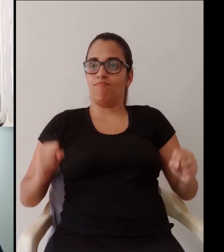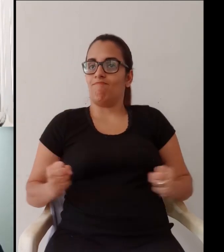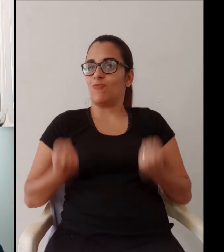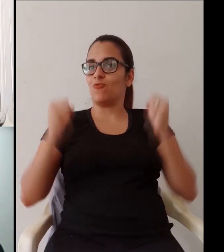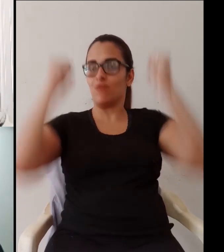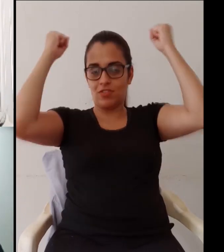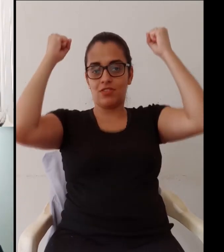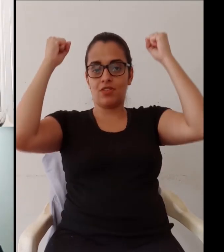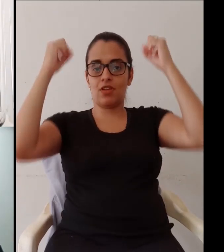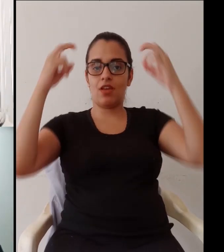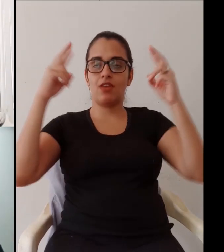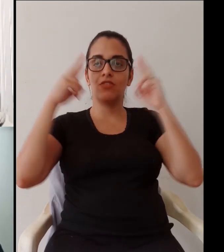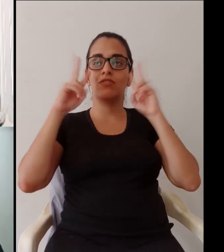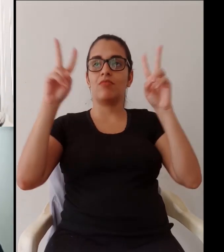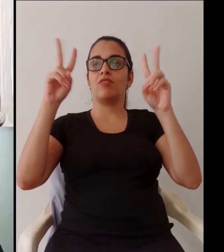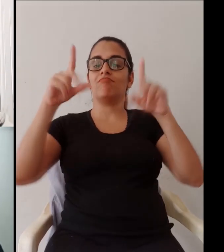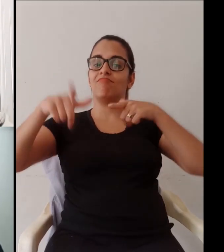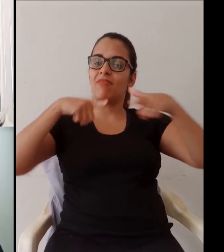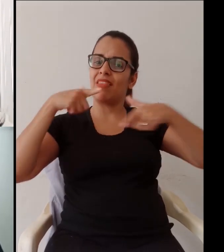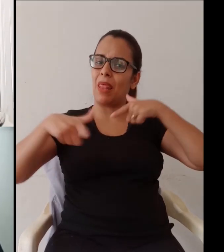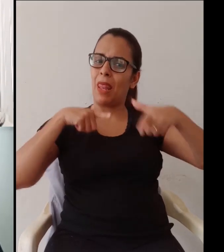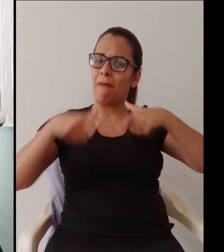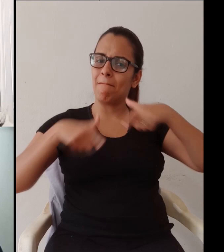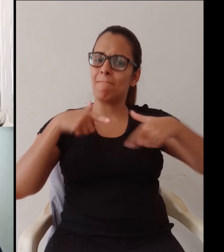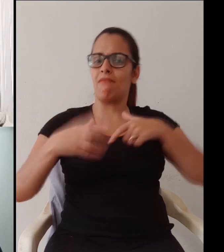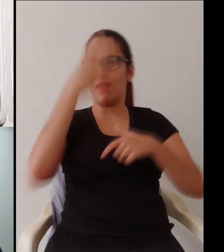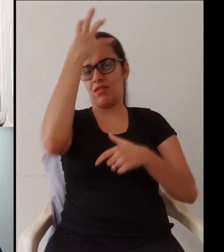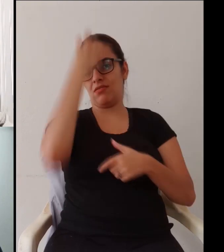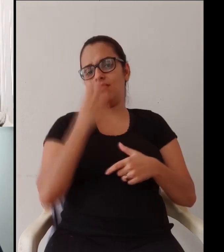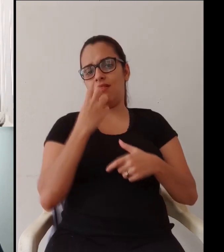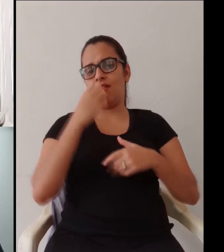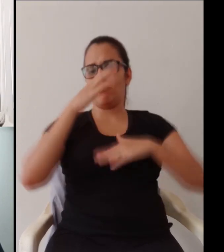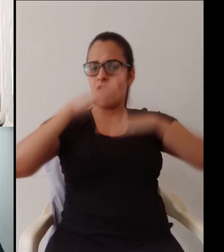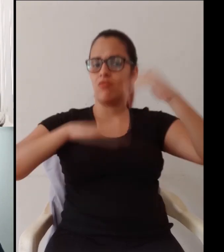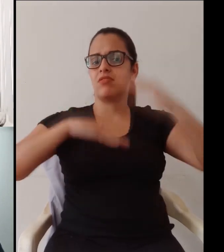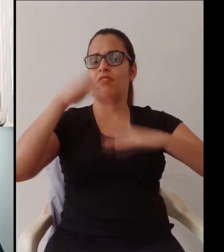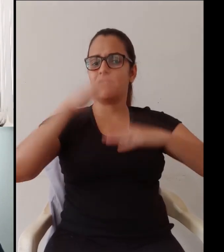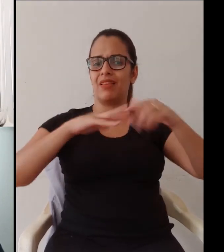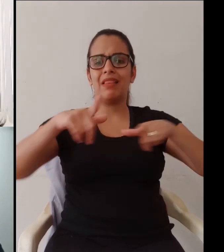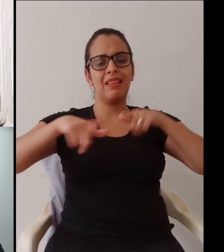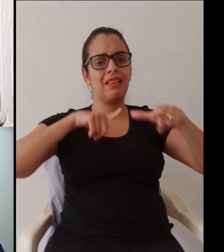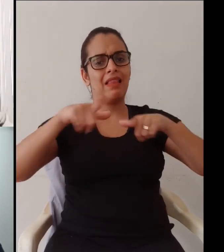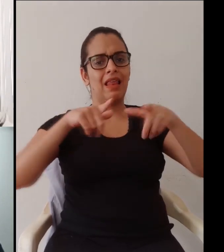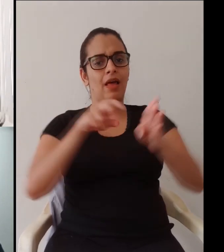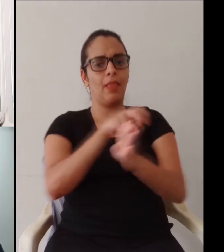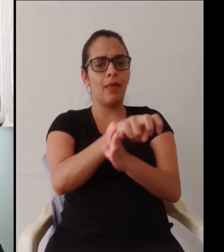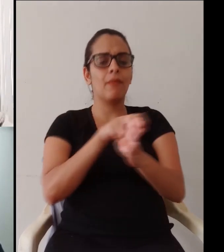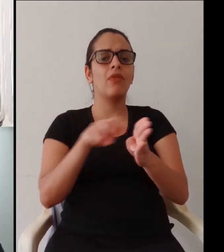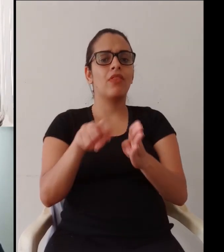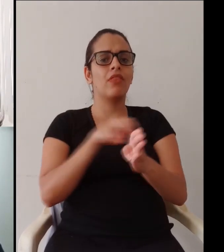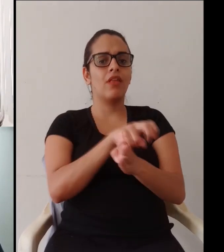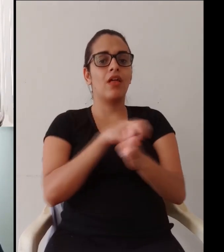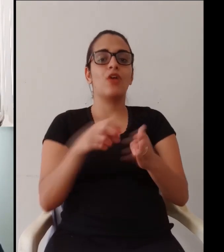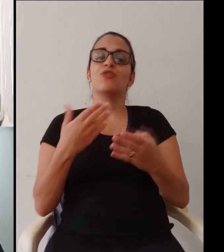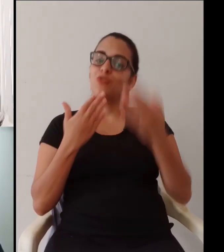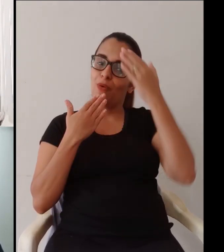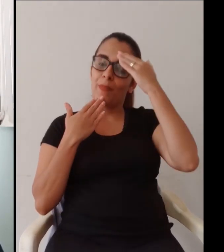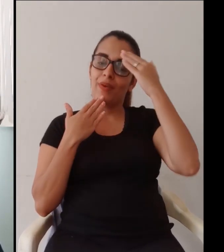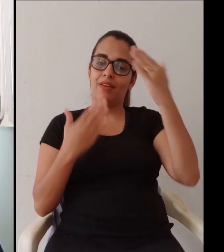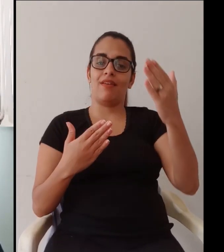reitores até hoje nesses 15 anos. E, além disso, Dani, esse sucesso, né, esse reconhecimento vem do trabalho